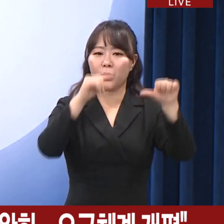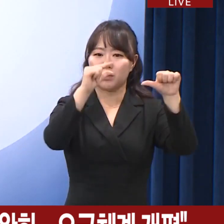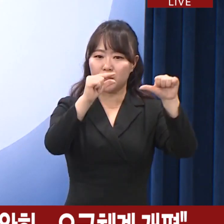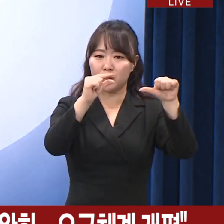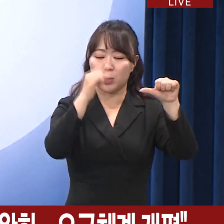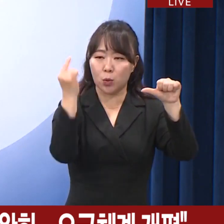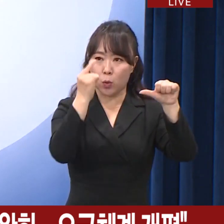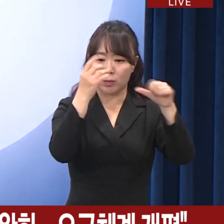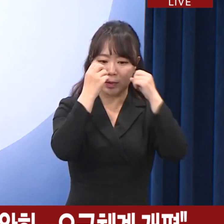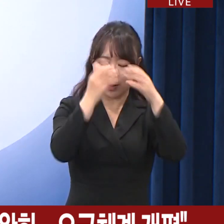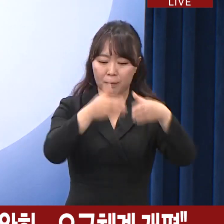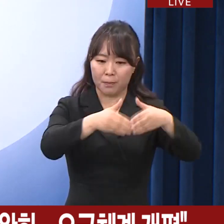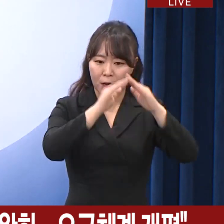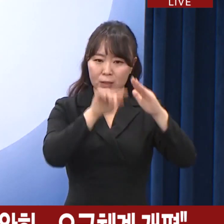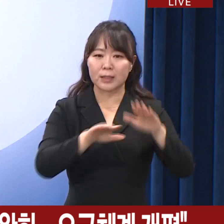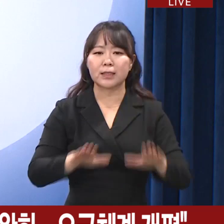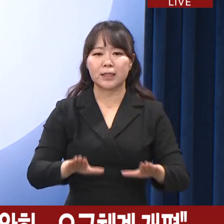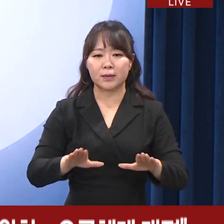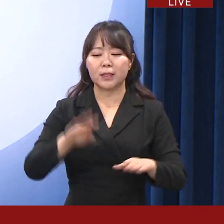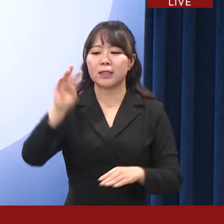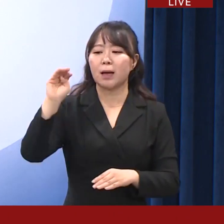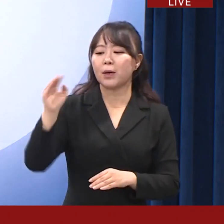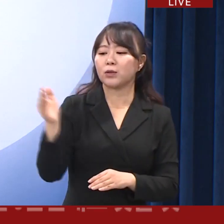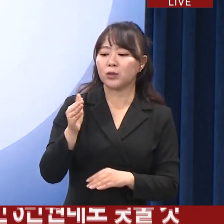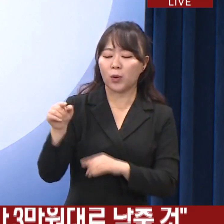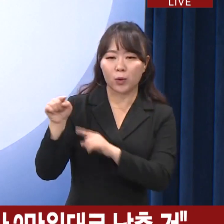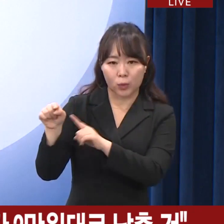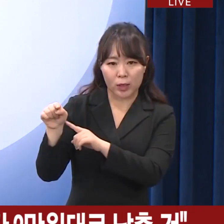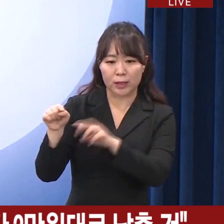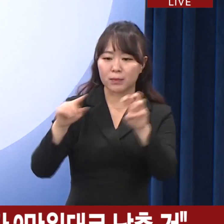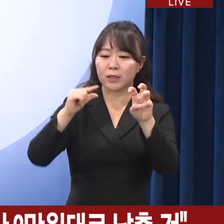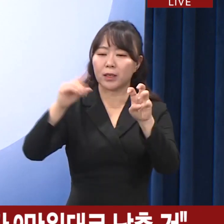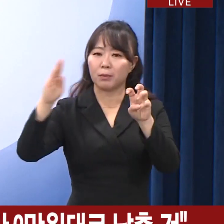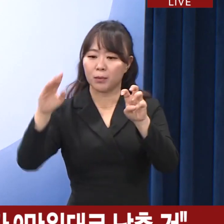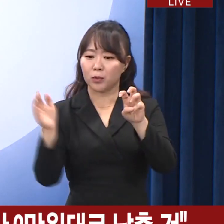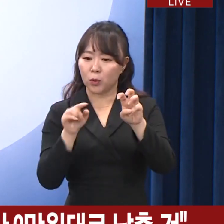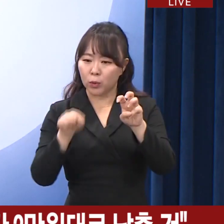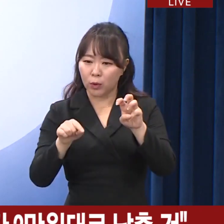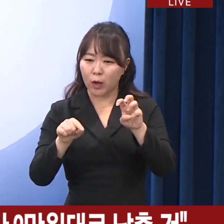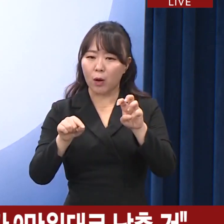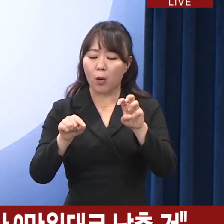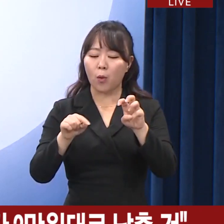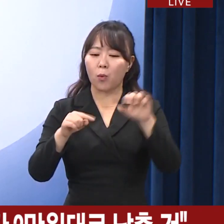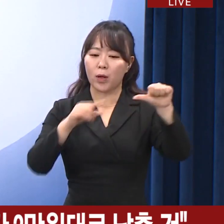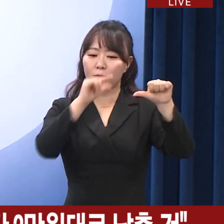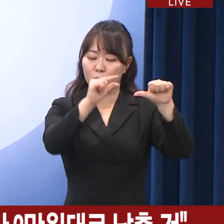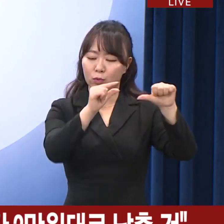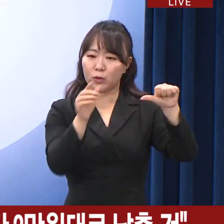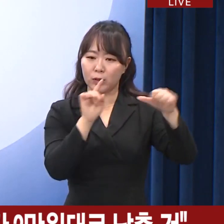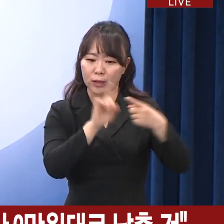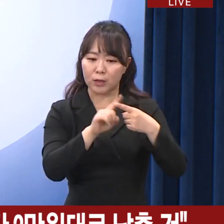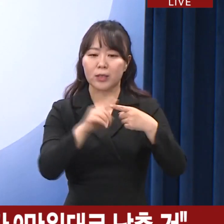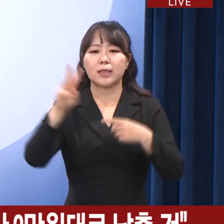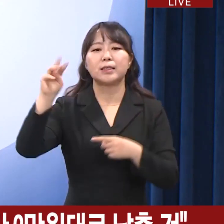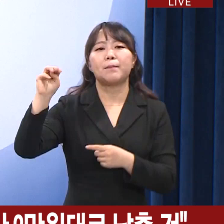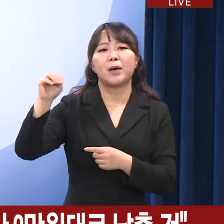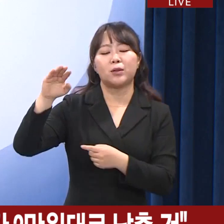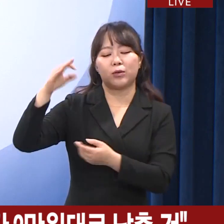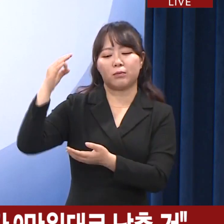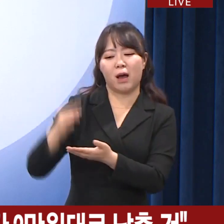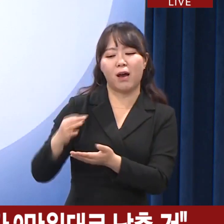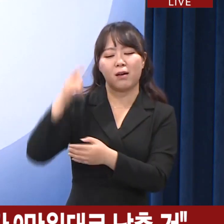신설하여 현재 4만원대 중후반인 5G 요금 체제 구간을 3만원대로